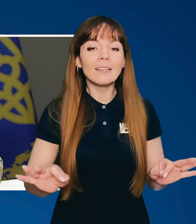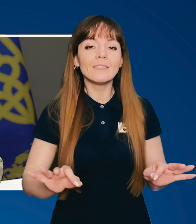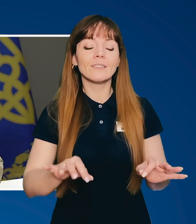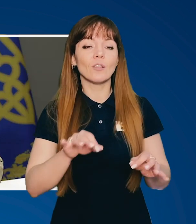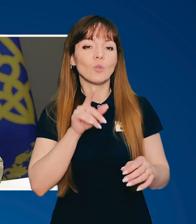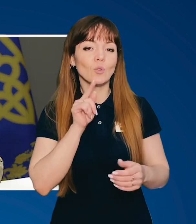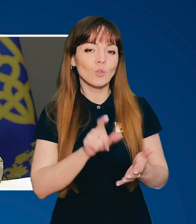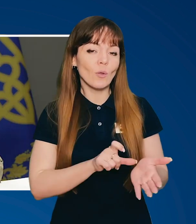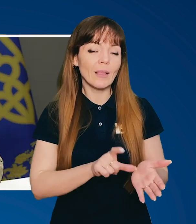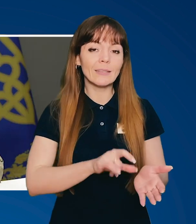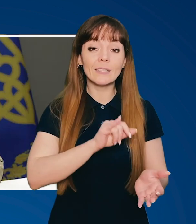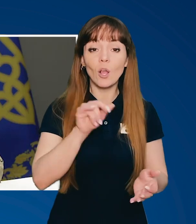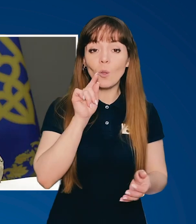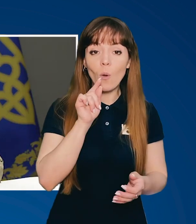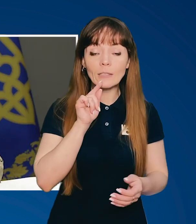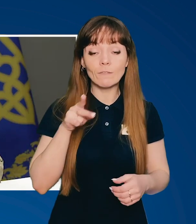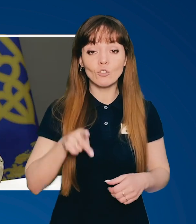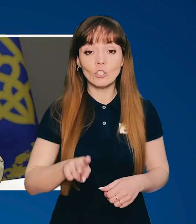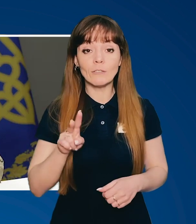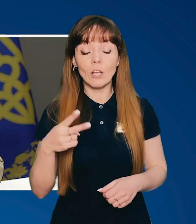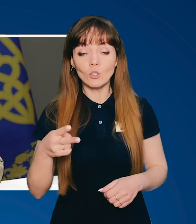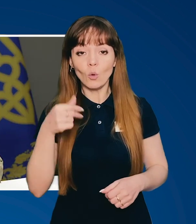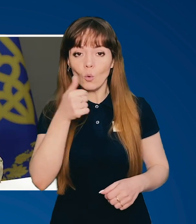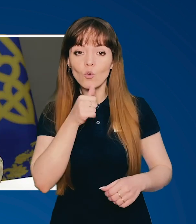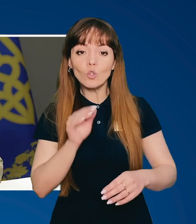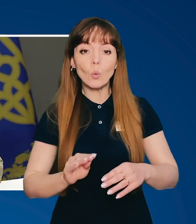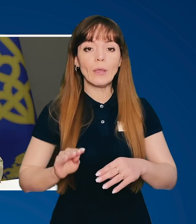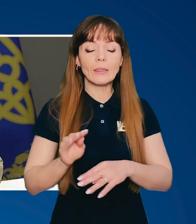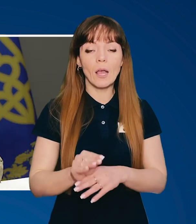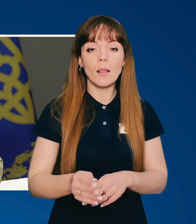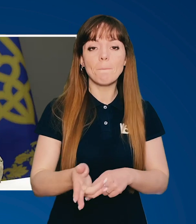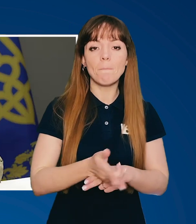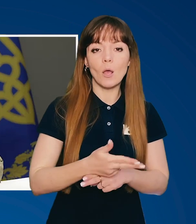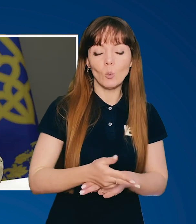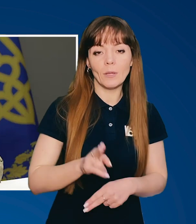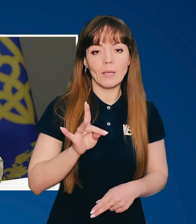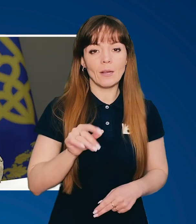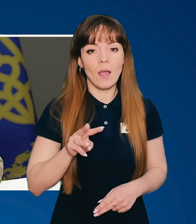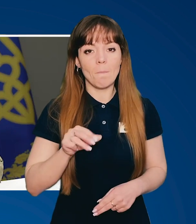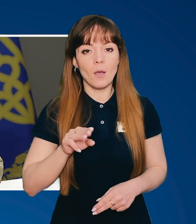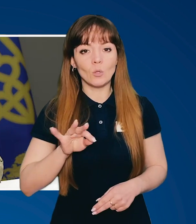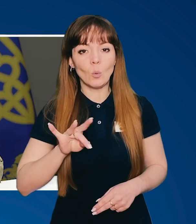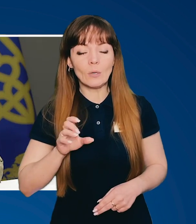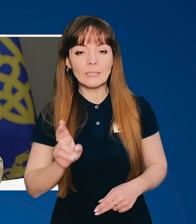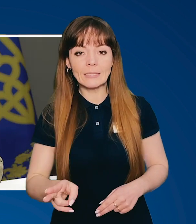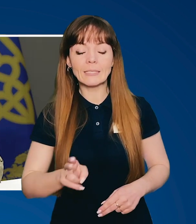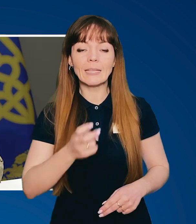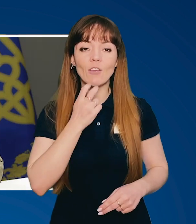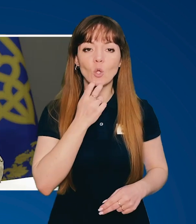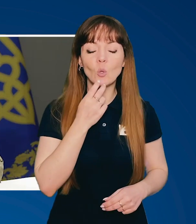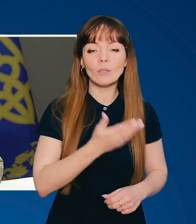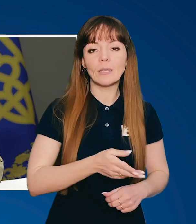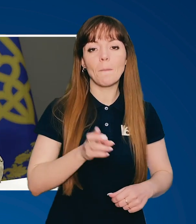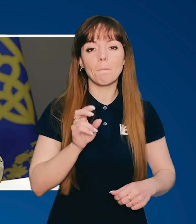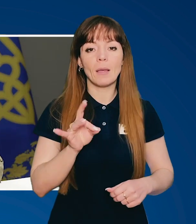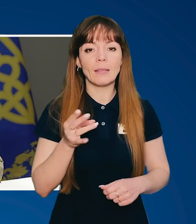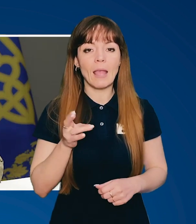«Донецьк» і «Луганськ» у 2022 році доєдналися Маріуполь, Краматорськ, Сєвродонецьк, Бердянськ,